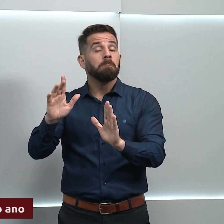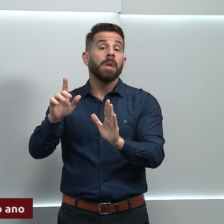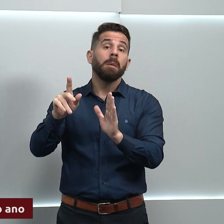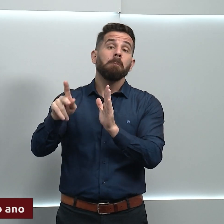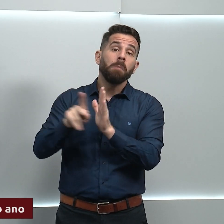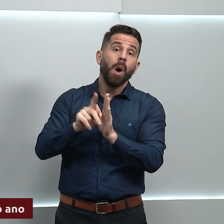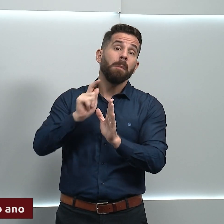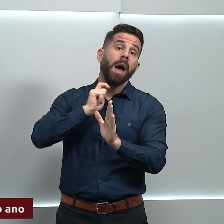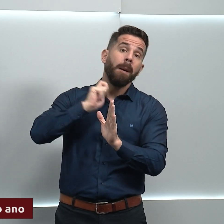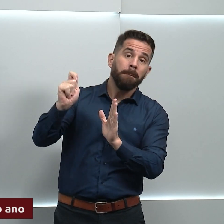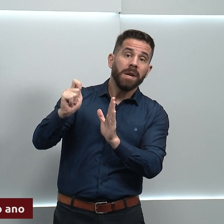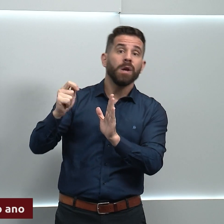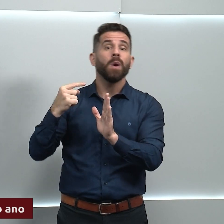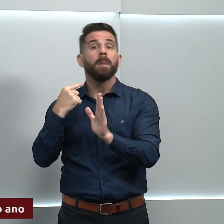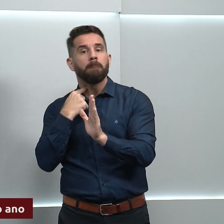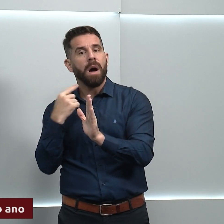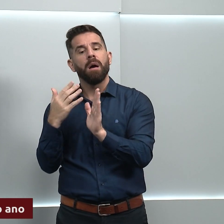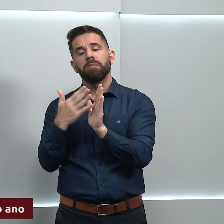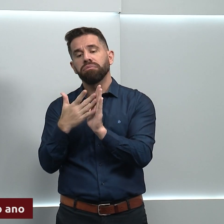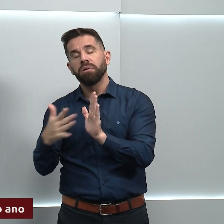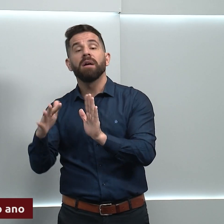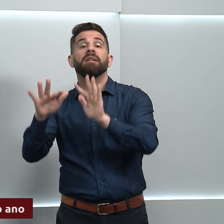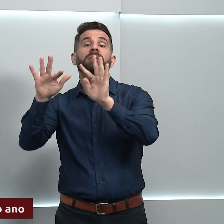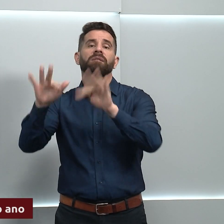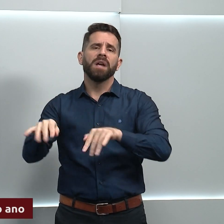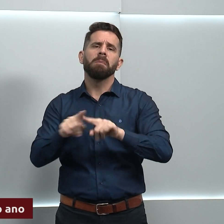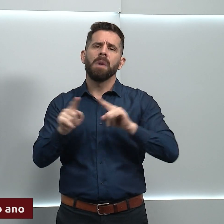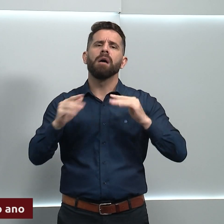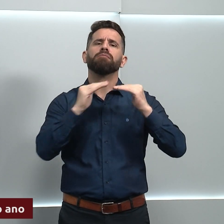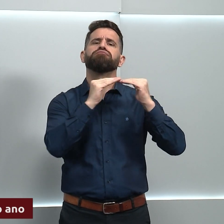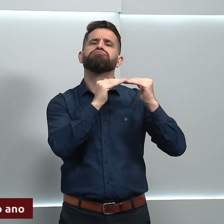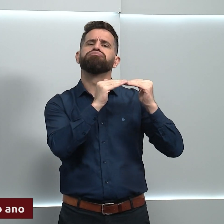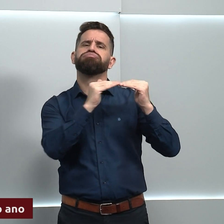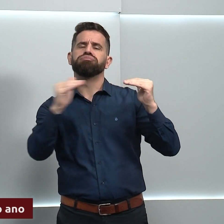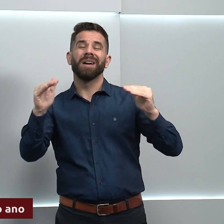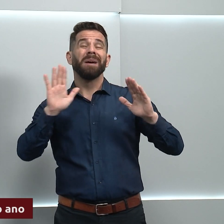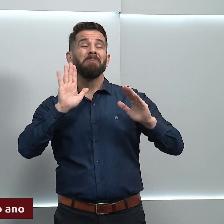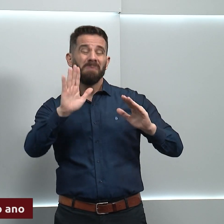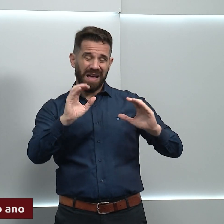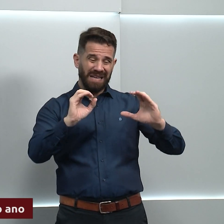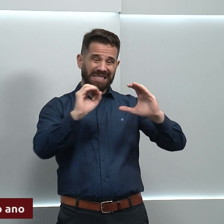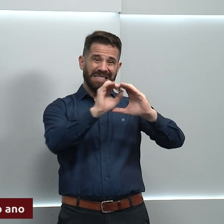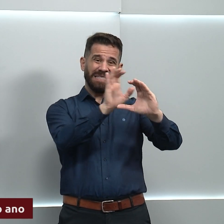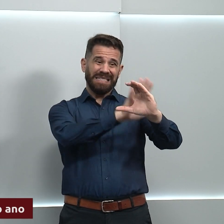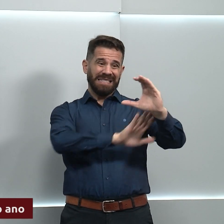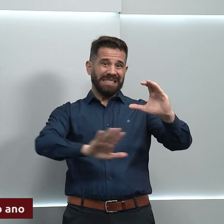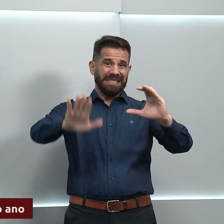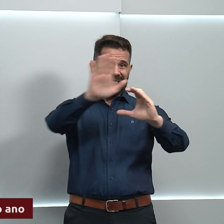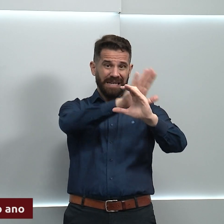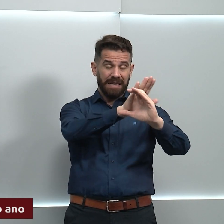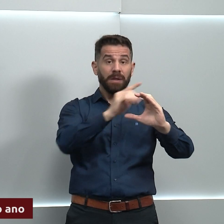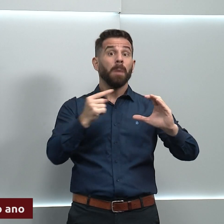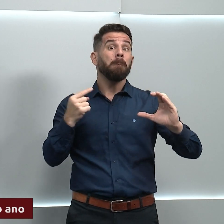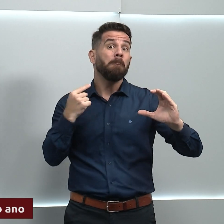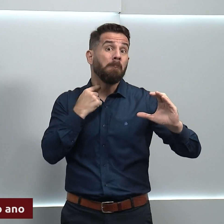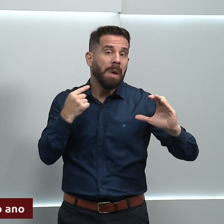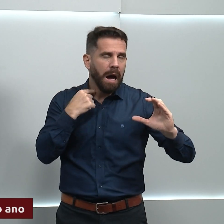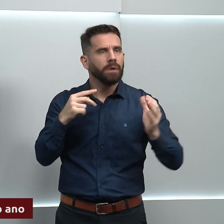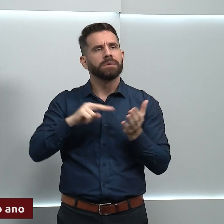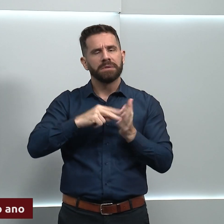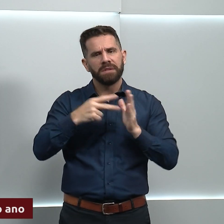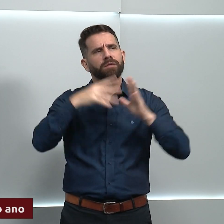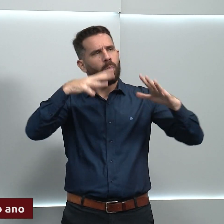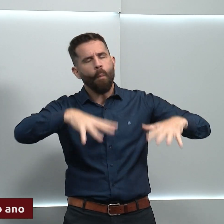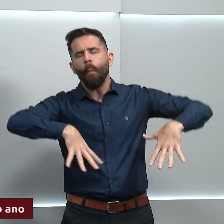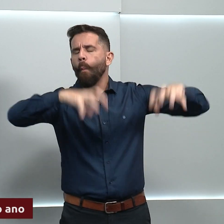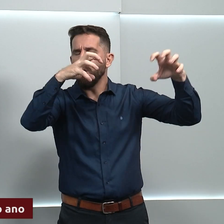findar e nós entraremos em neutralidade. Mas no Brasil Central, quando a fala de período a partir de maio, é o nosso período de estiagem. E nós